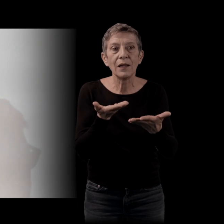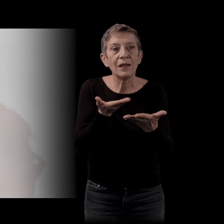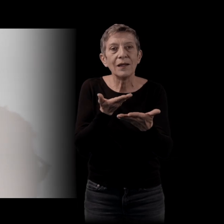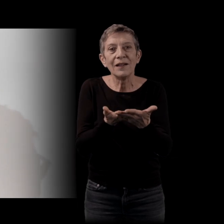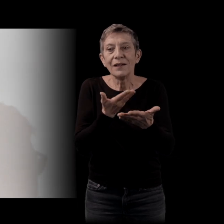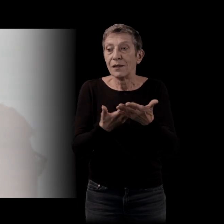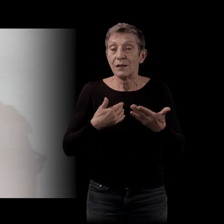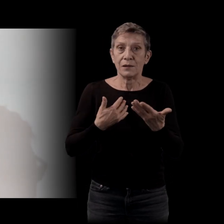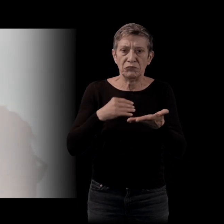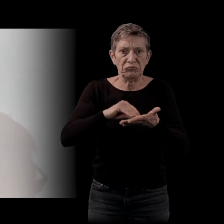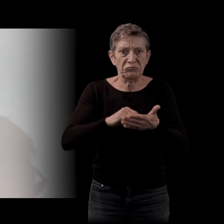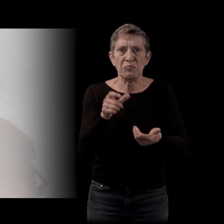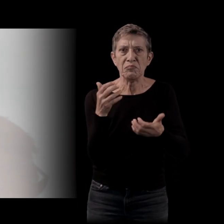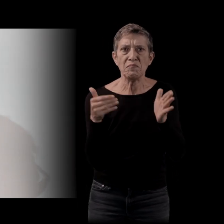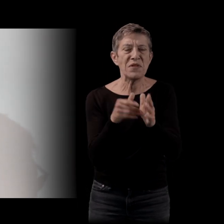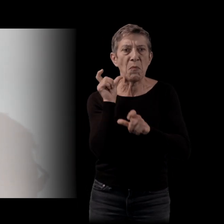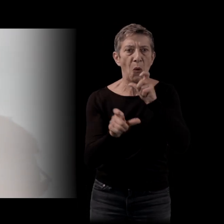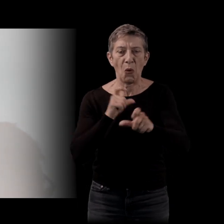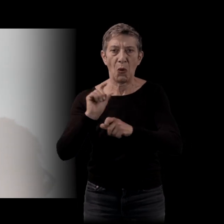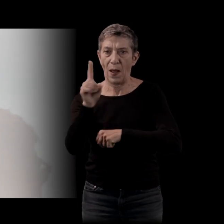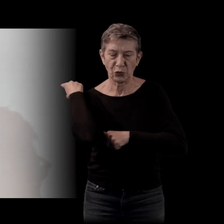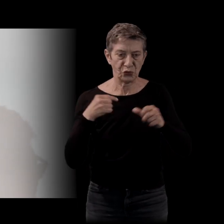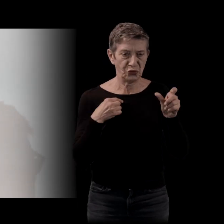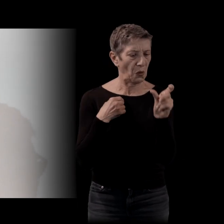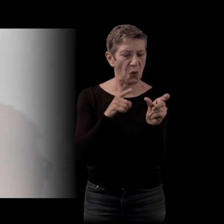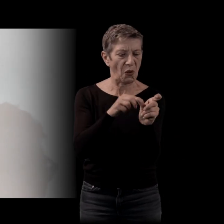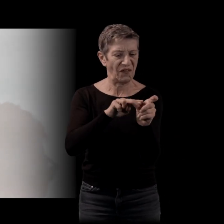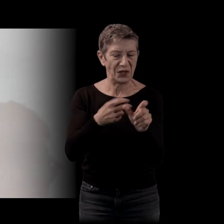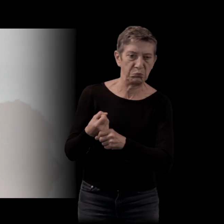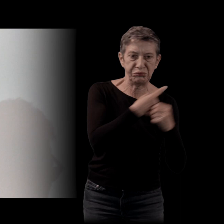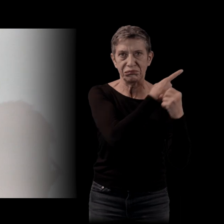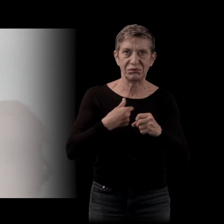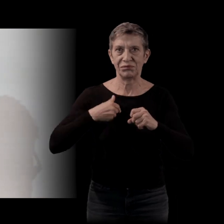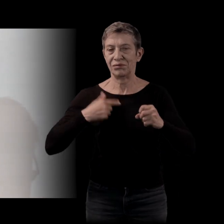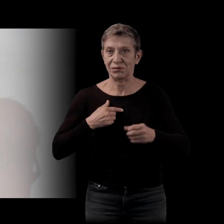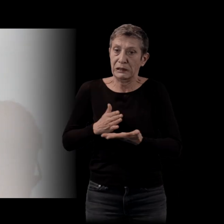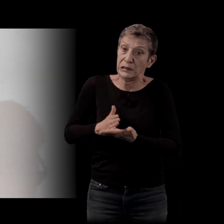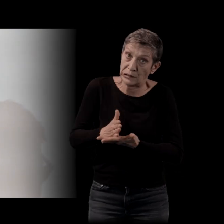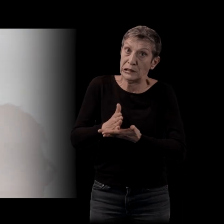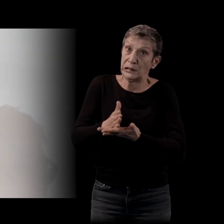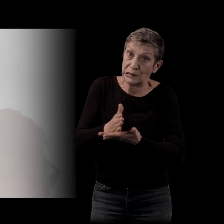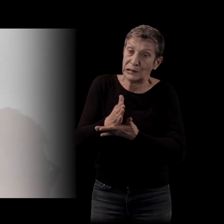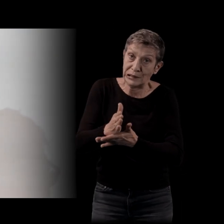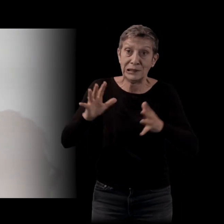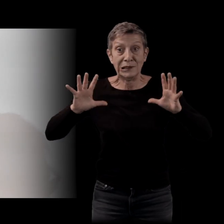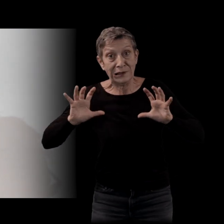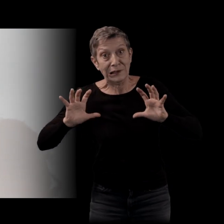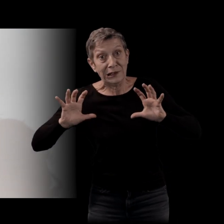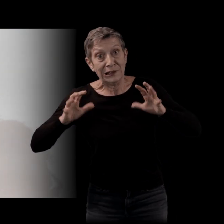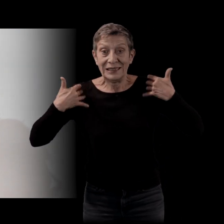'arrache des mots au vide, je construis mon histoire, je pousse mon rocher tel scisif. Là, c'est linéaire, j'avance et je vais